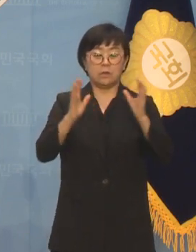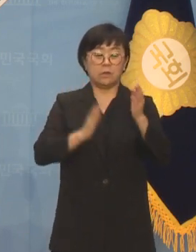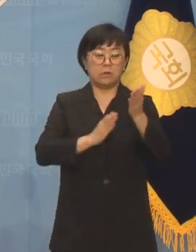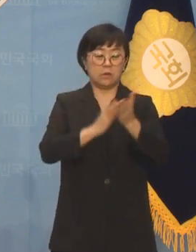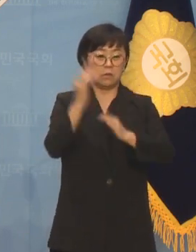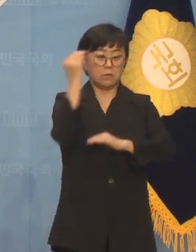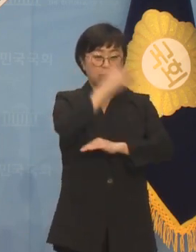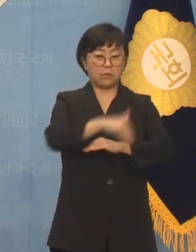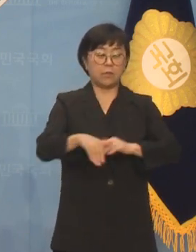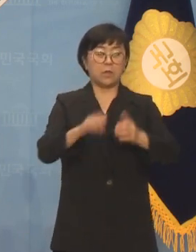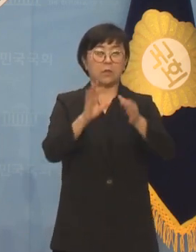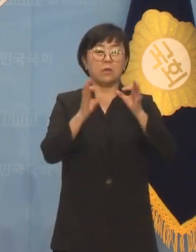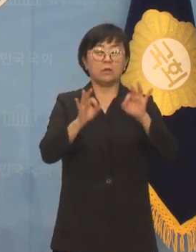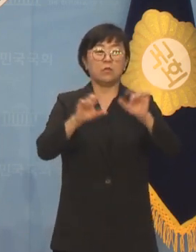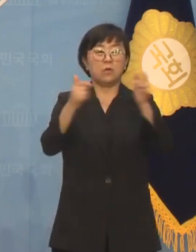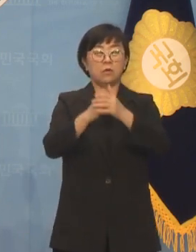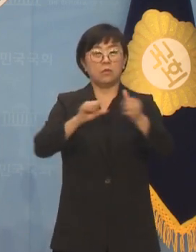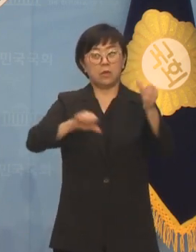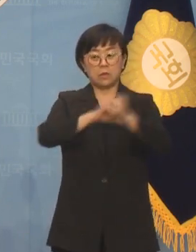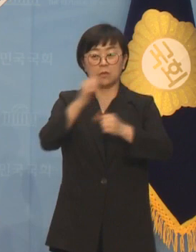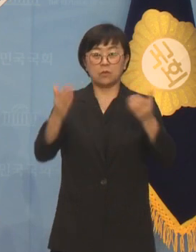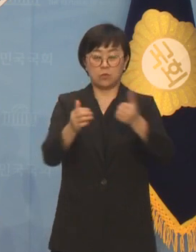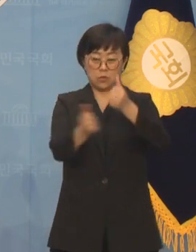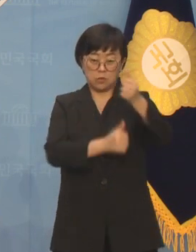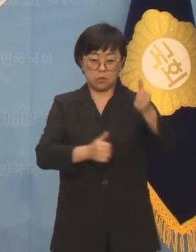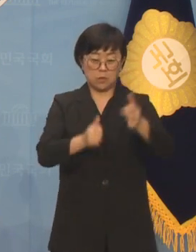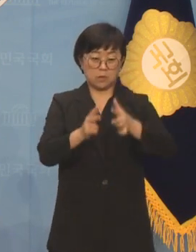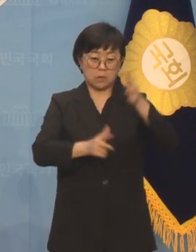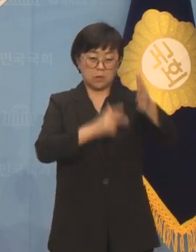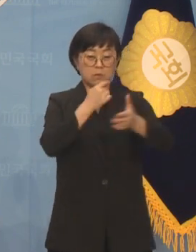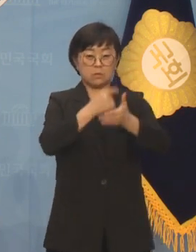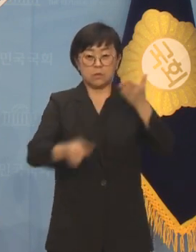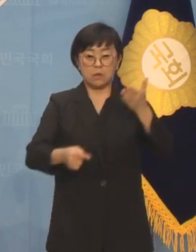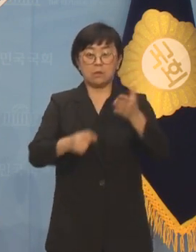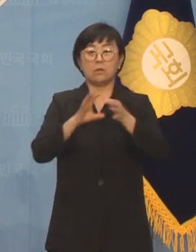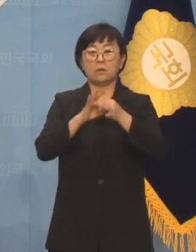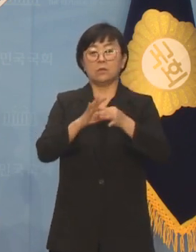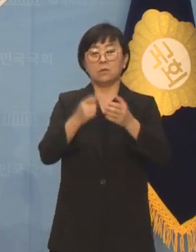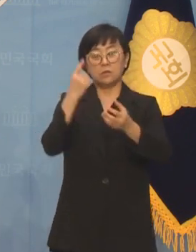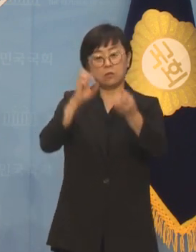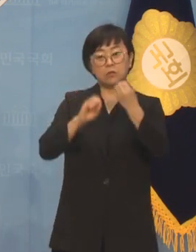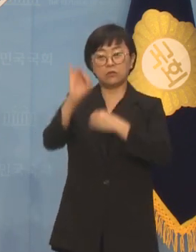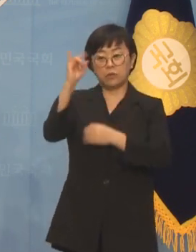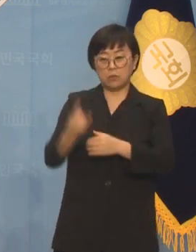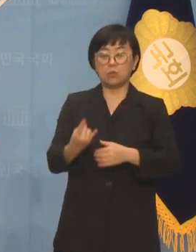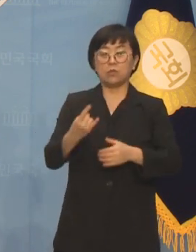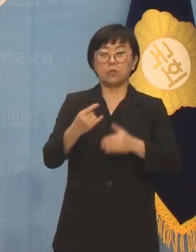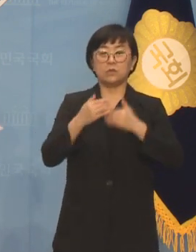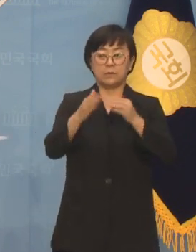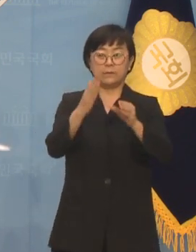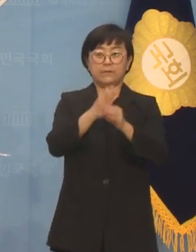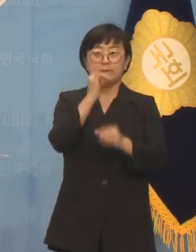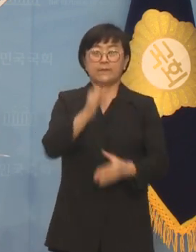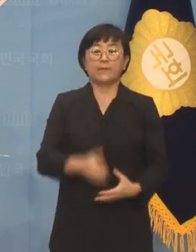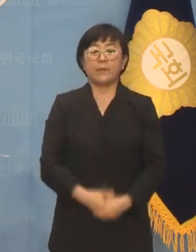금요일 오전 10시 환경노동위원회는 산업재해와 관련해서 청문회를 진행할 예정입니다.